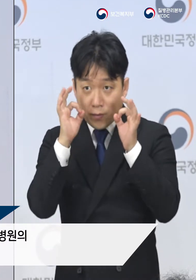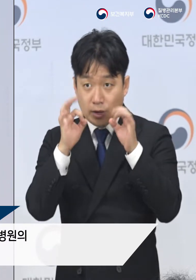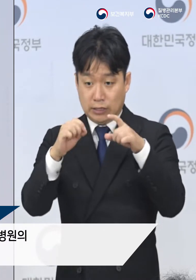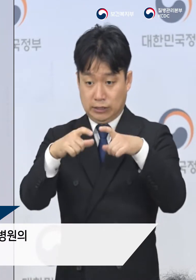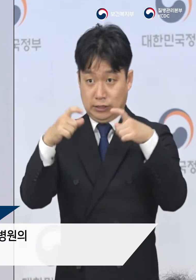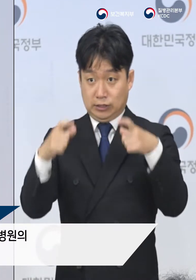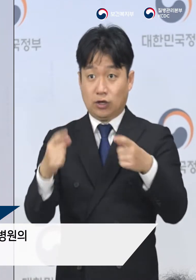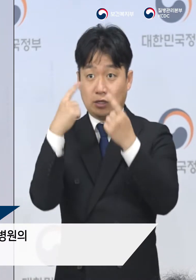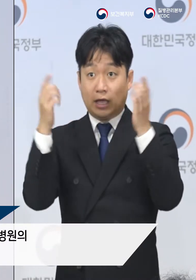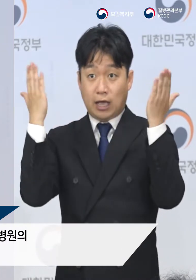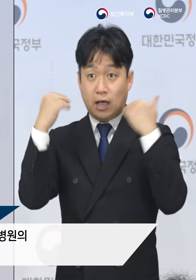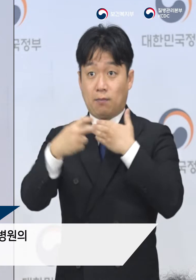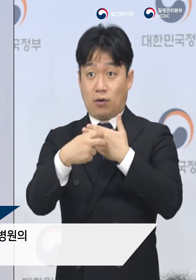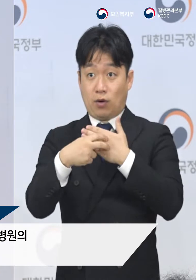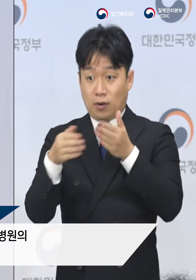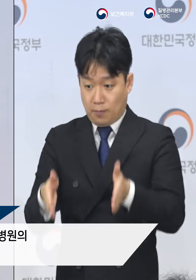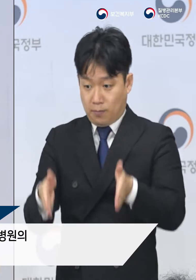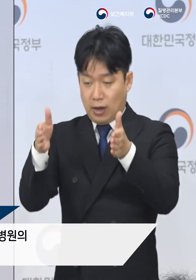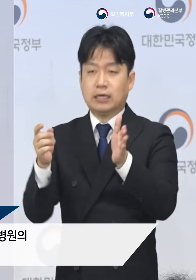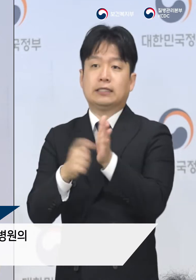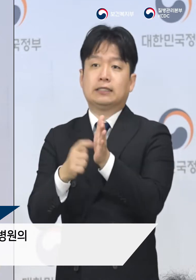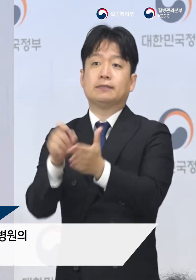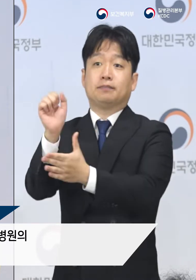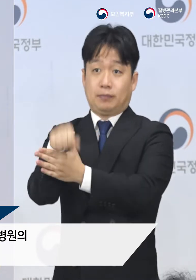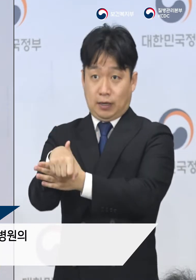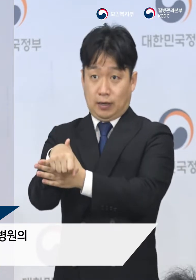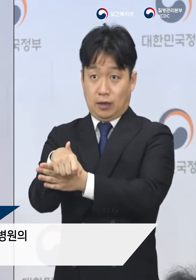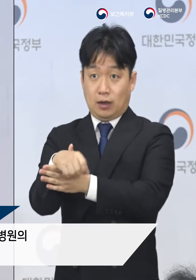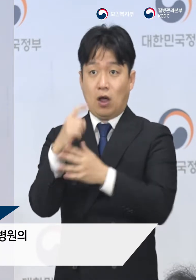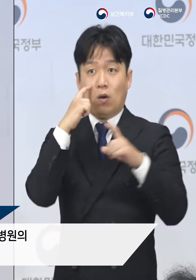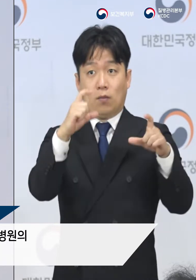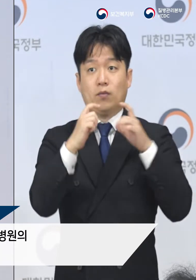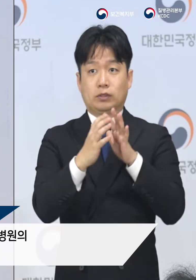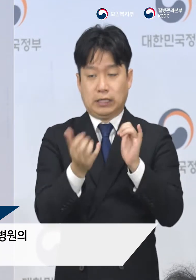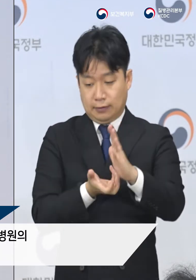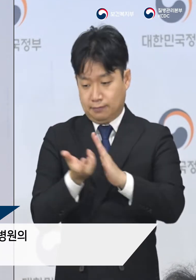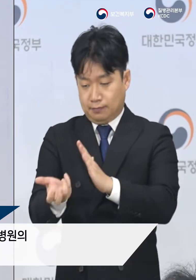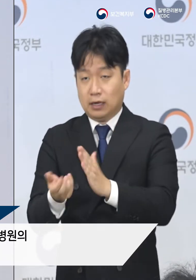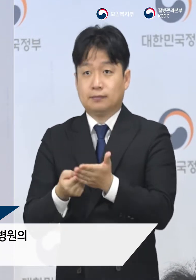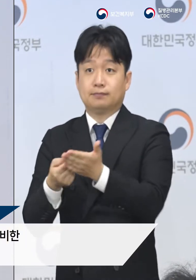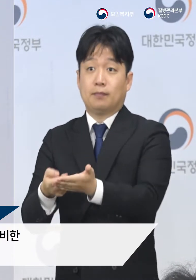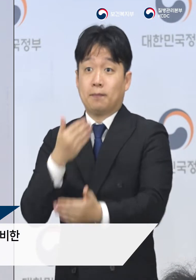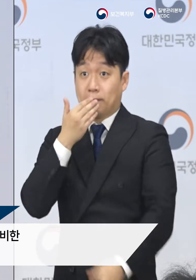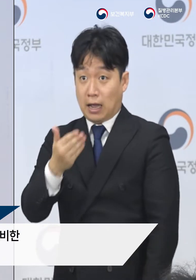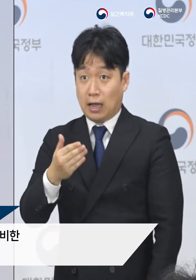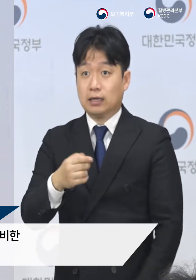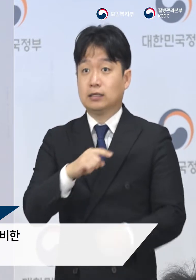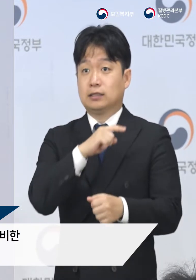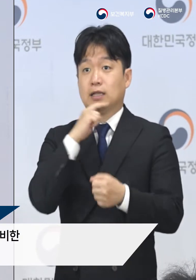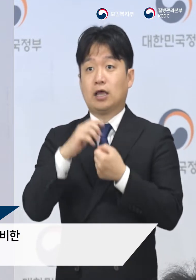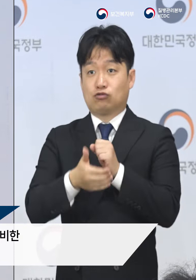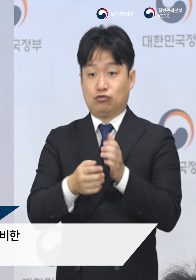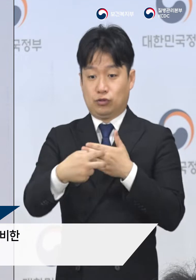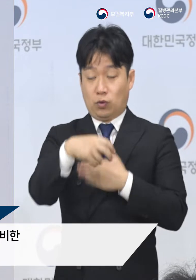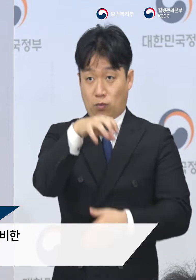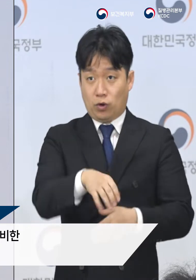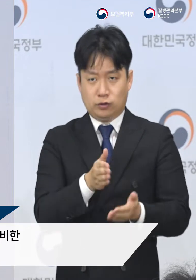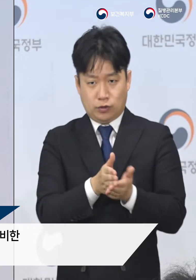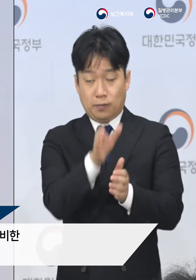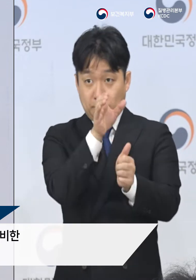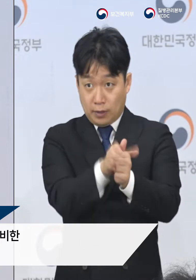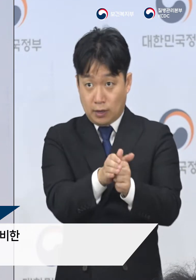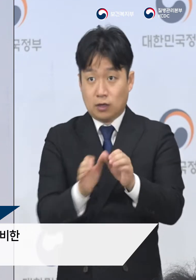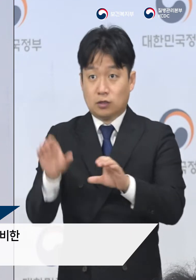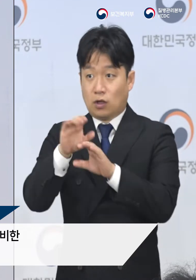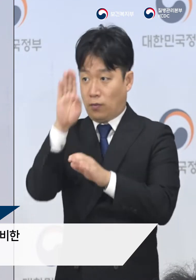대학병원의 신축병동을 긴급 승인하여 확진 환자를 수용하고 대구의료원 등 전담병원 지정을